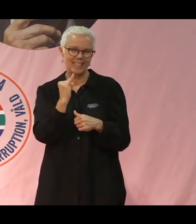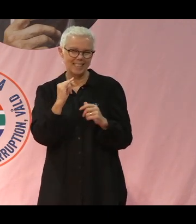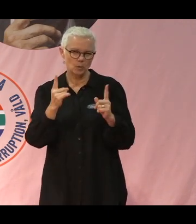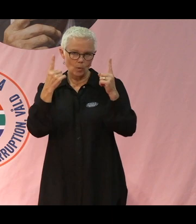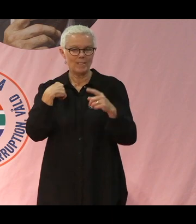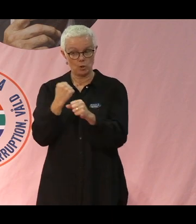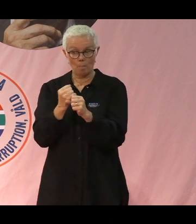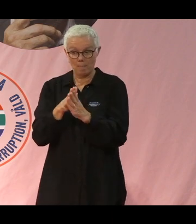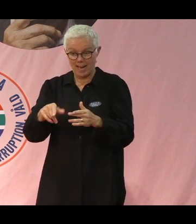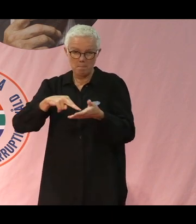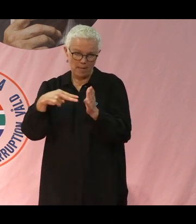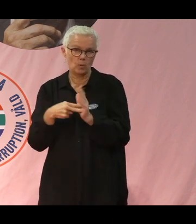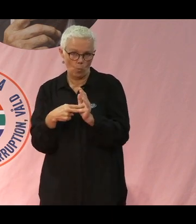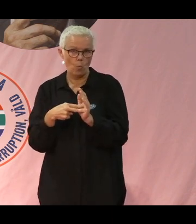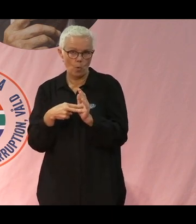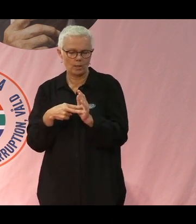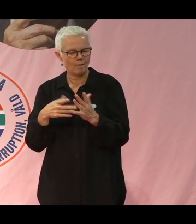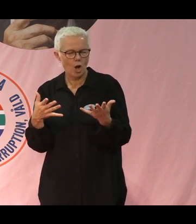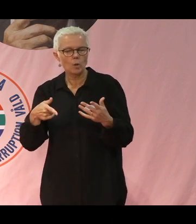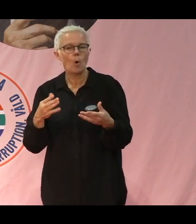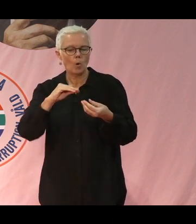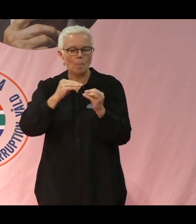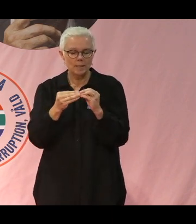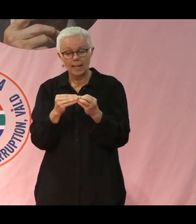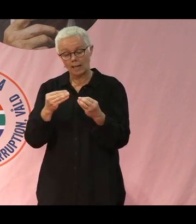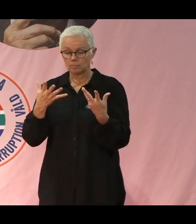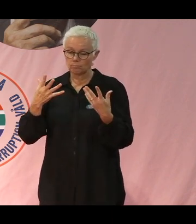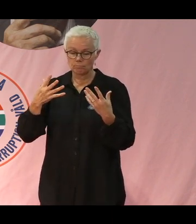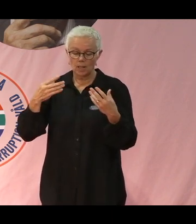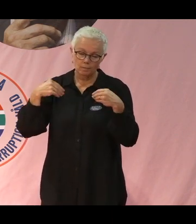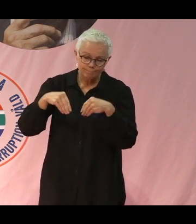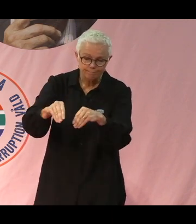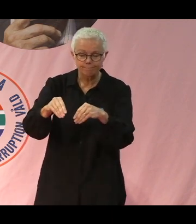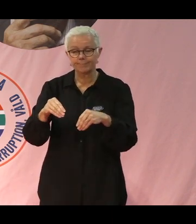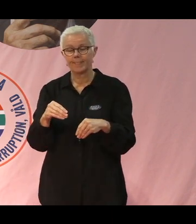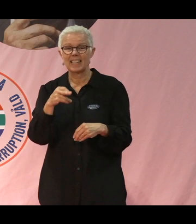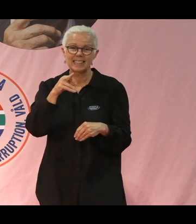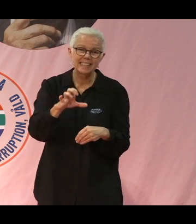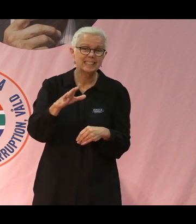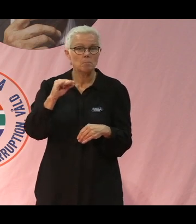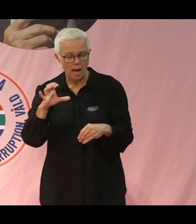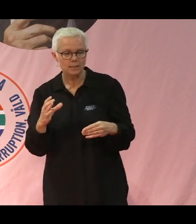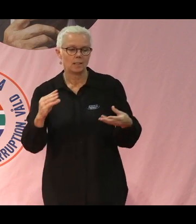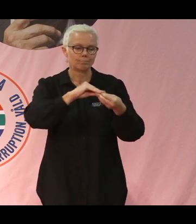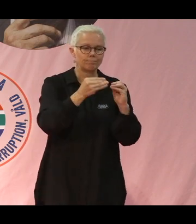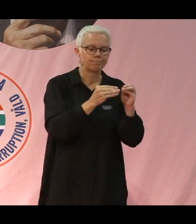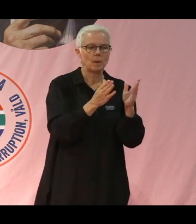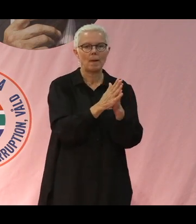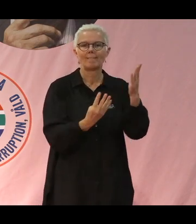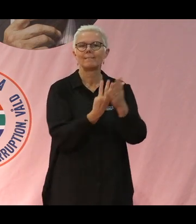Agroforestry, där man kombinerar årsgrödor som majsoris med perennagrödor som träd och buskar.